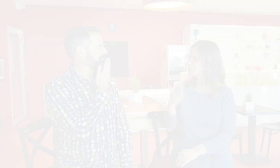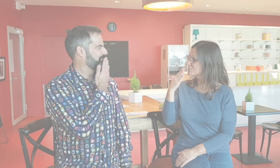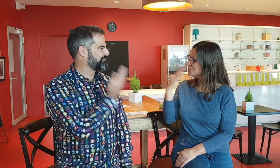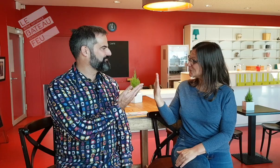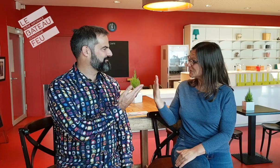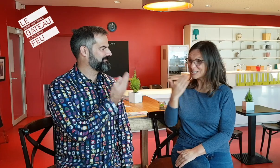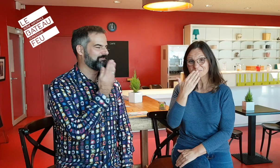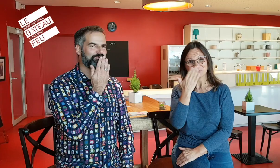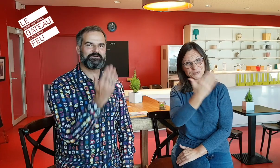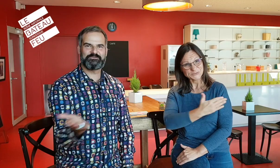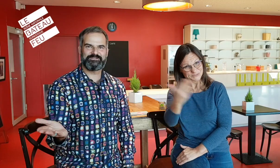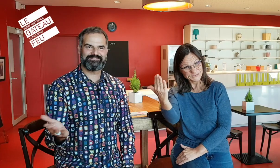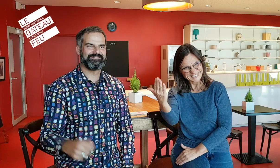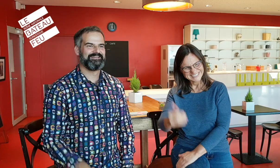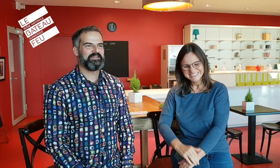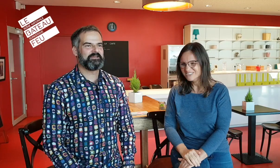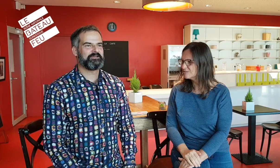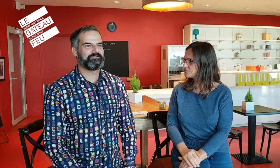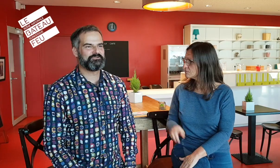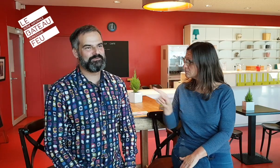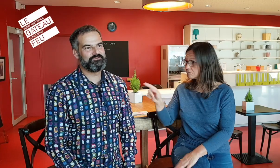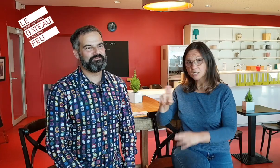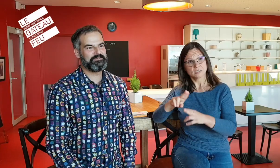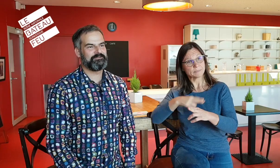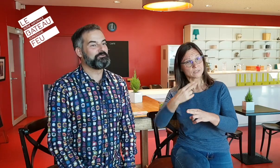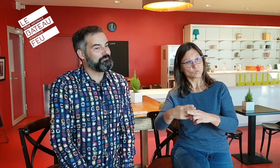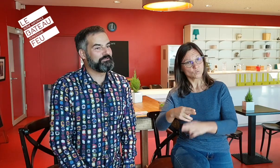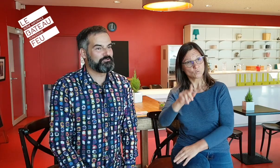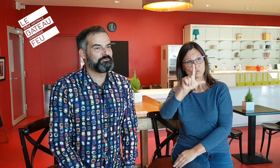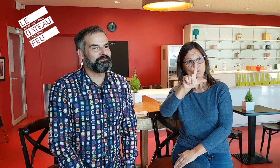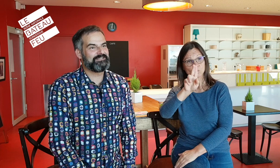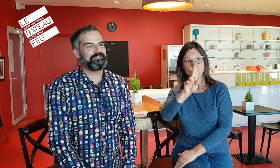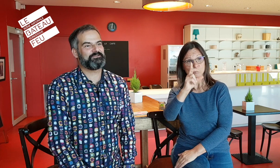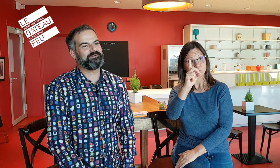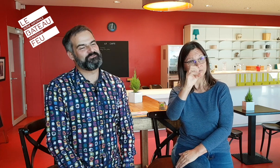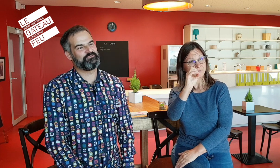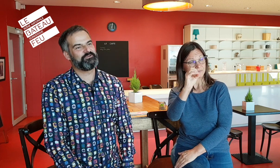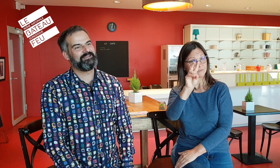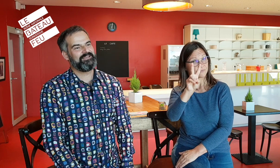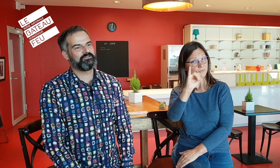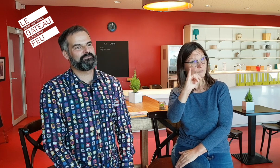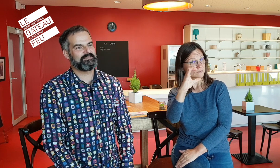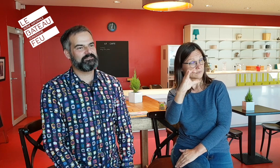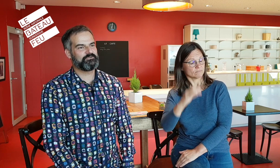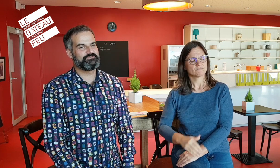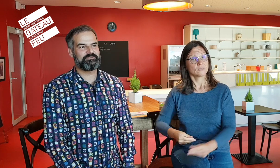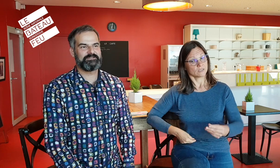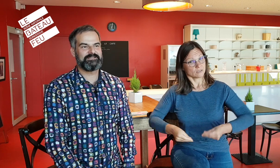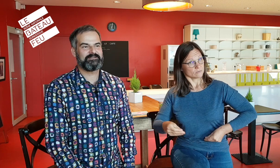Bonjour, bonjour à tous. Je suis Ludovic Rogeau, le directeur du Bateau-feu, et je suis très heureux de vous accueillir.